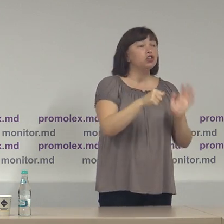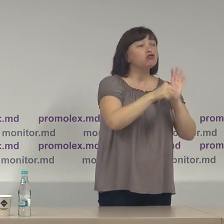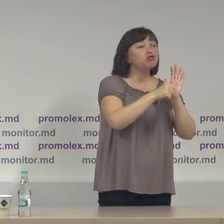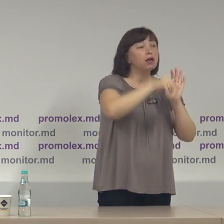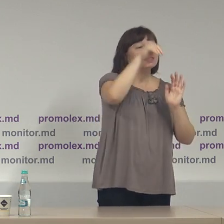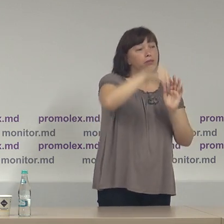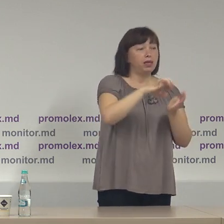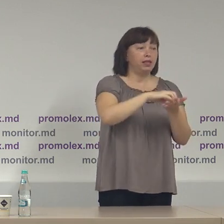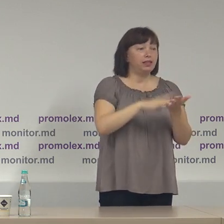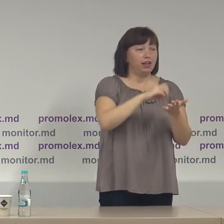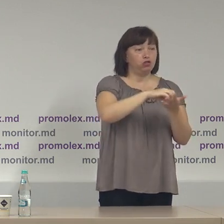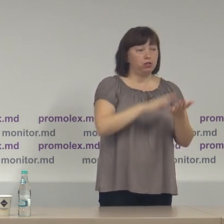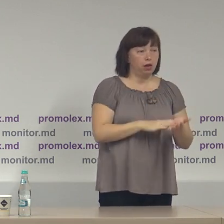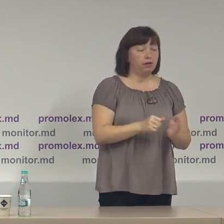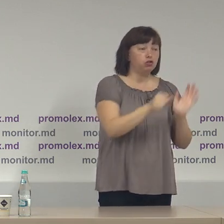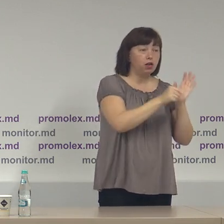.000 din înregistrări noi.